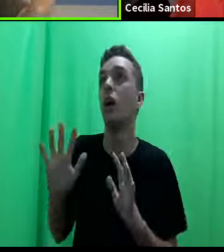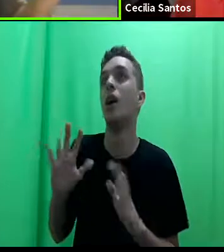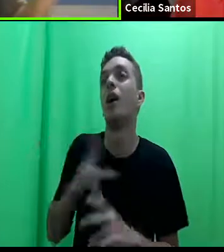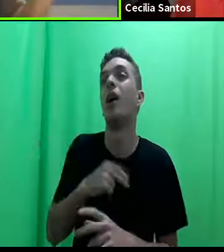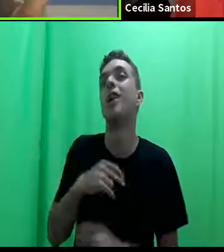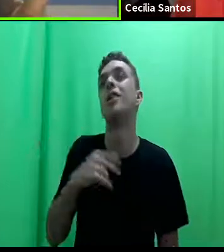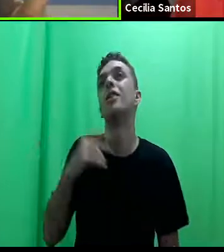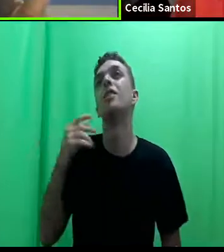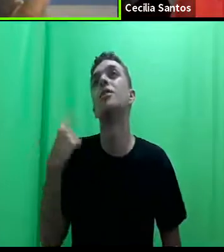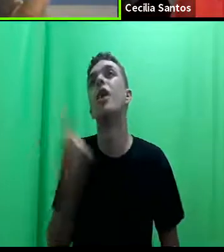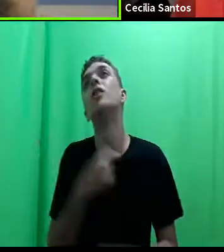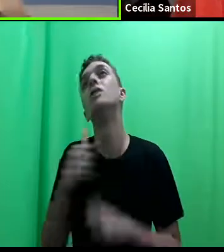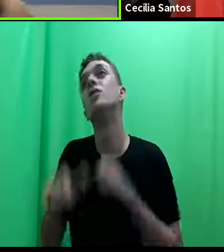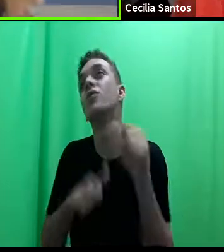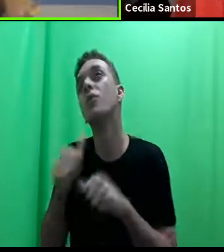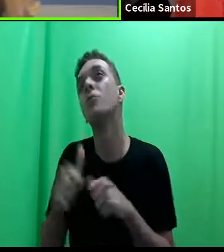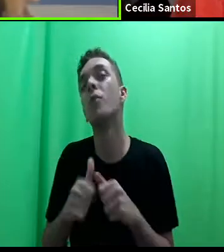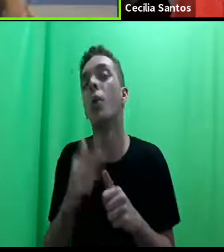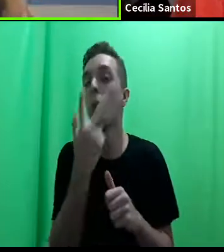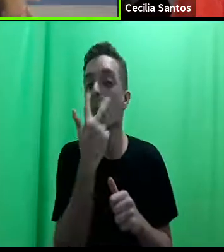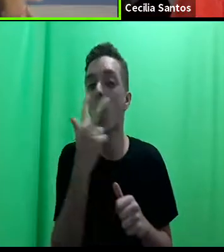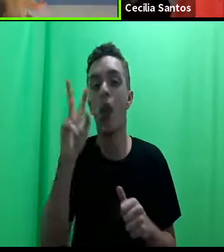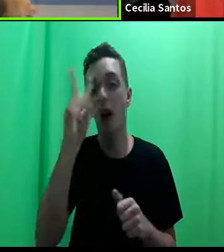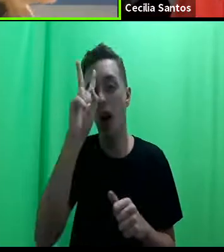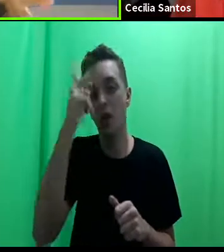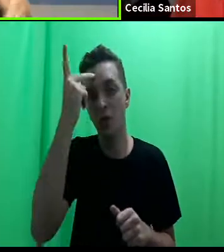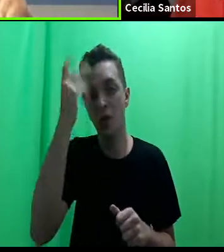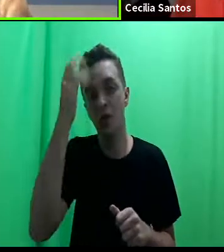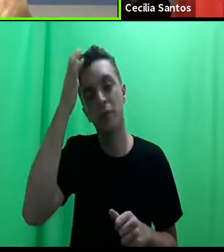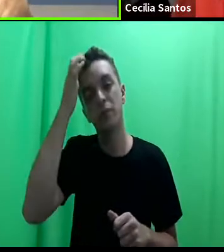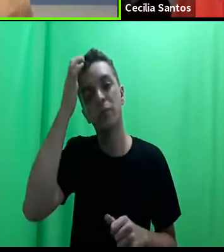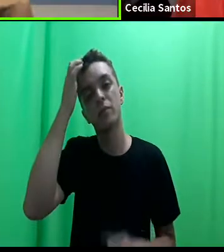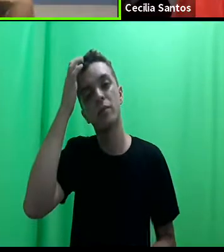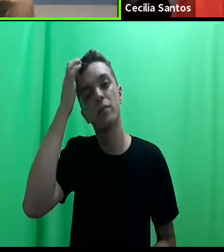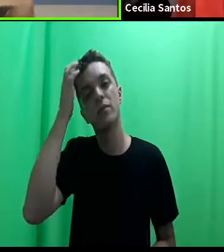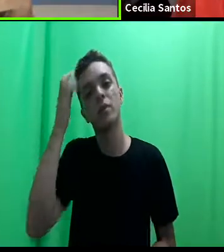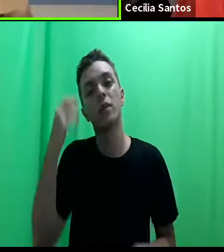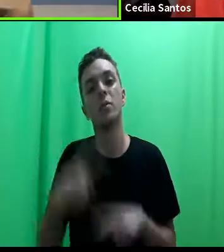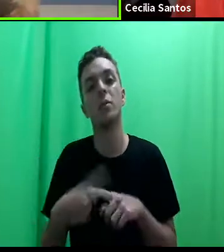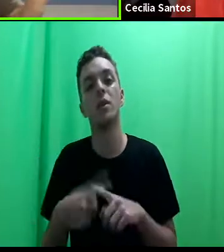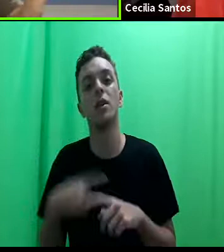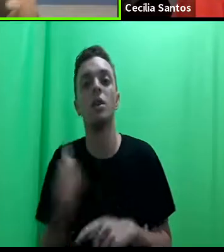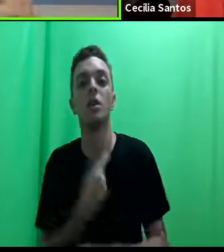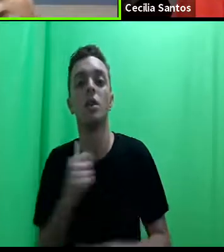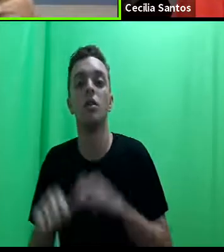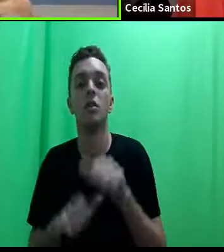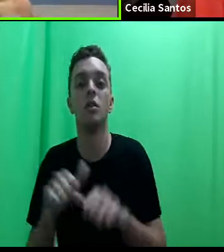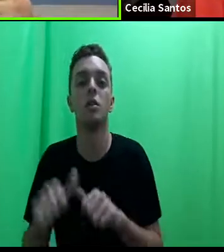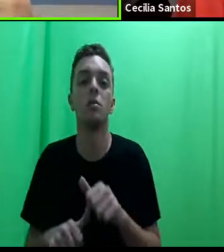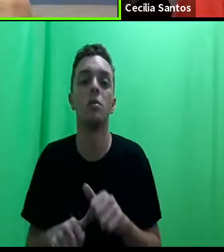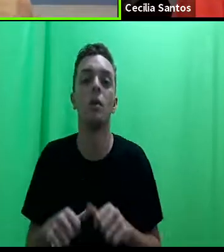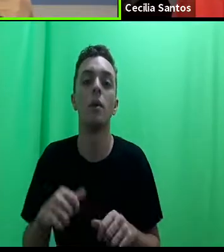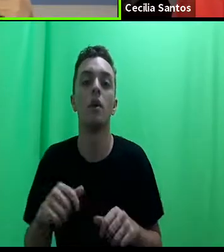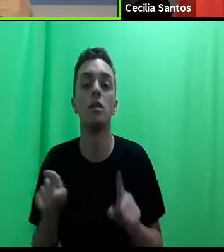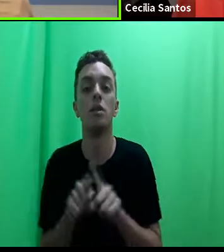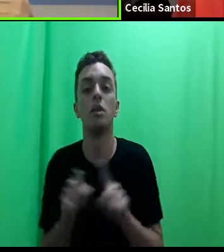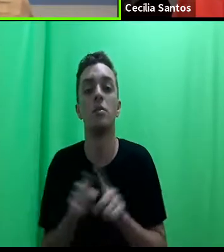transformou o olhar do aluno, eu tenho certeza que a gente transforma o olhar do aluno, eu tenho certeza, inclusive, os nossos